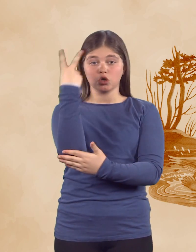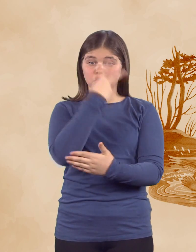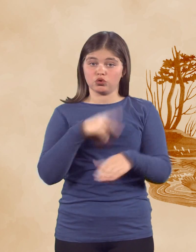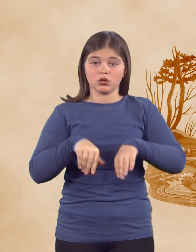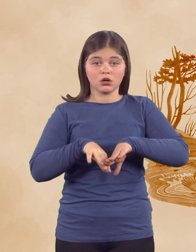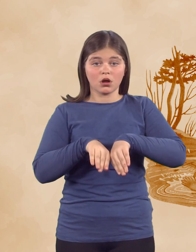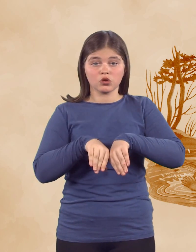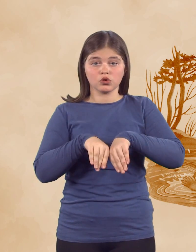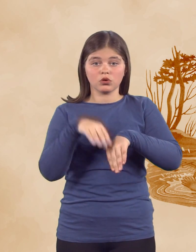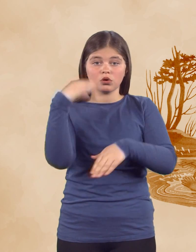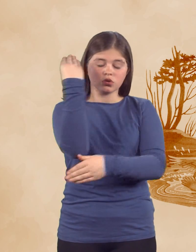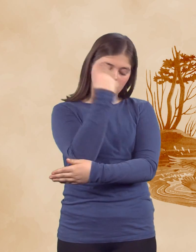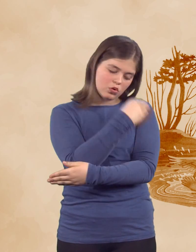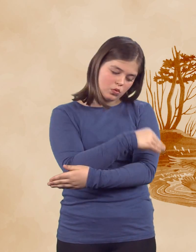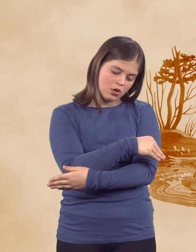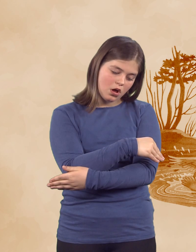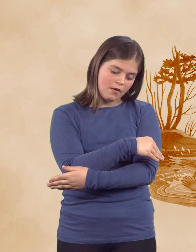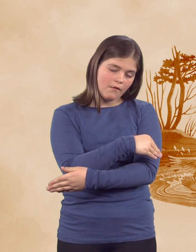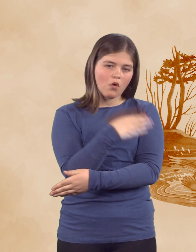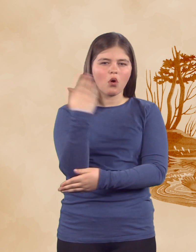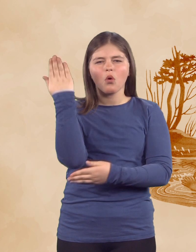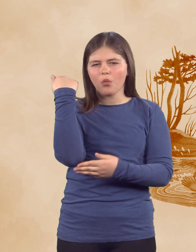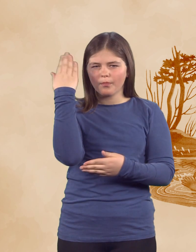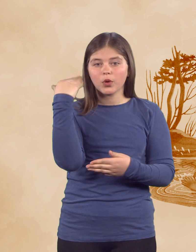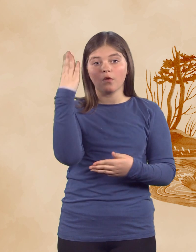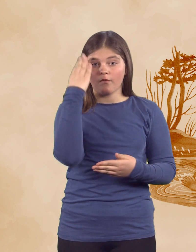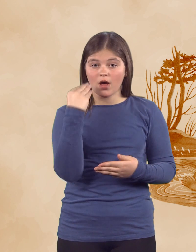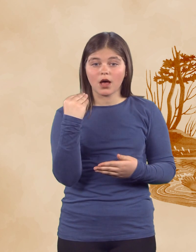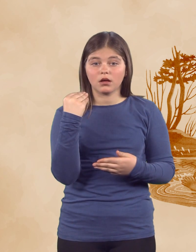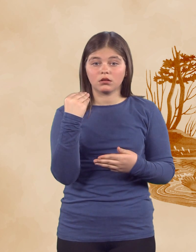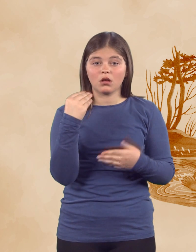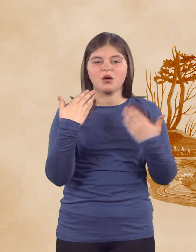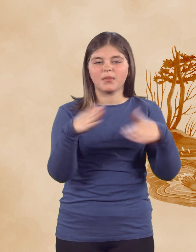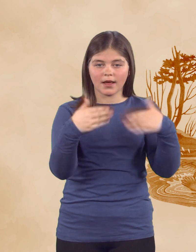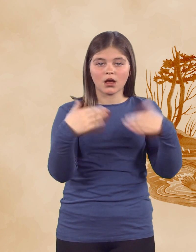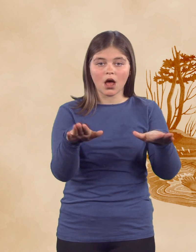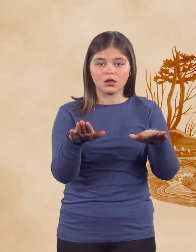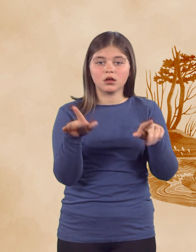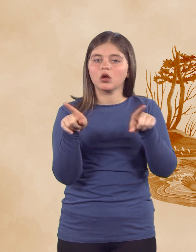Grdi Raček je sklonil glavo, saj je bil navajen, ga vščas nekdo preganja ter kriči nan.